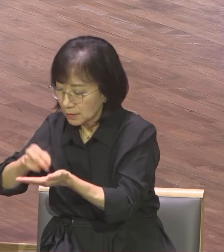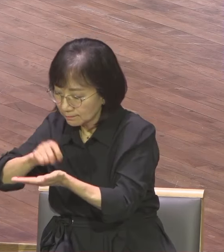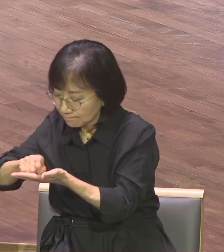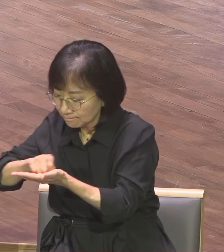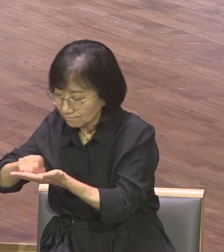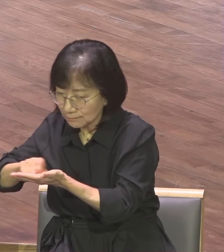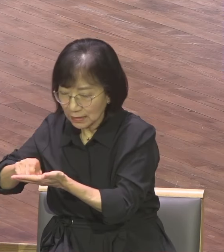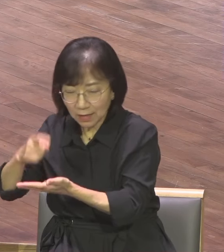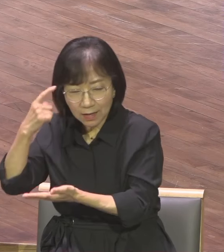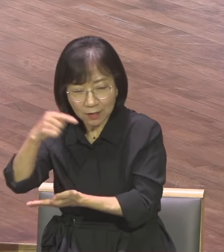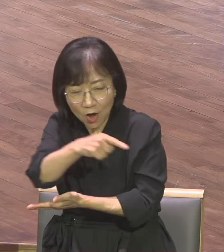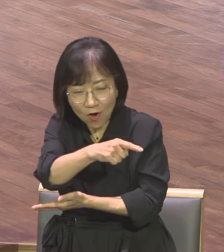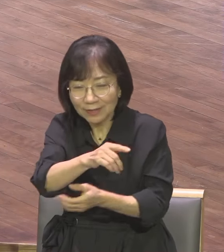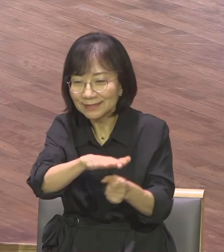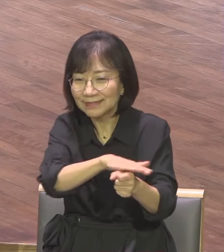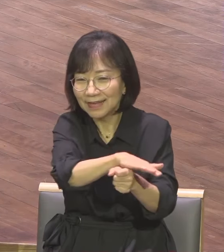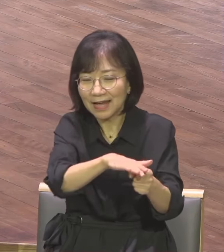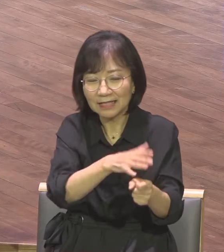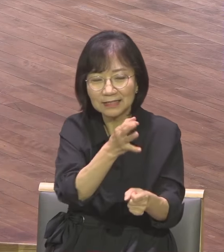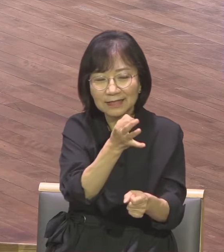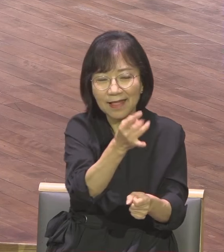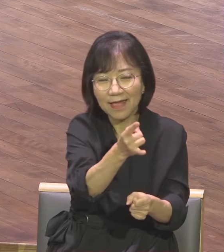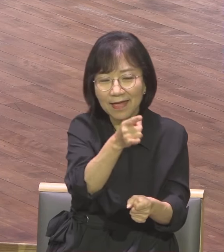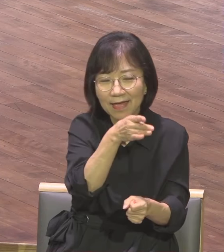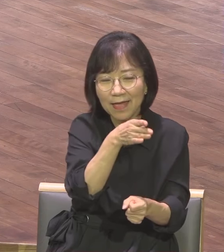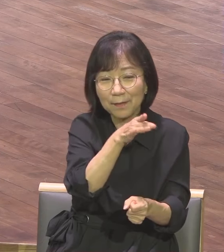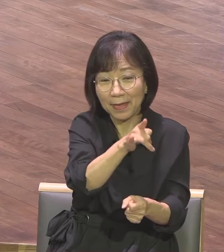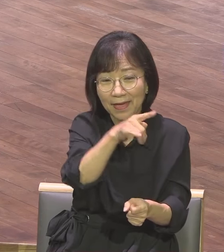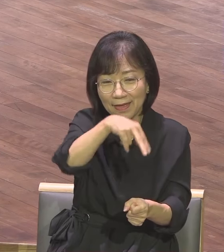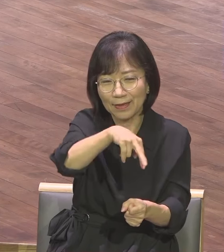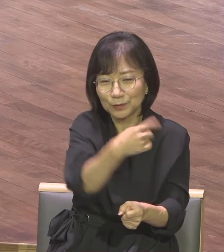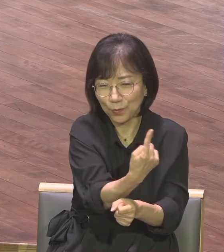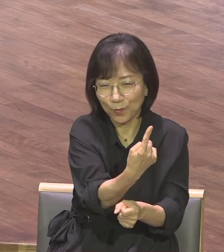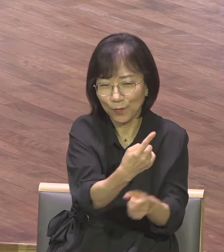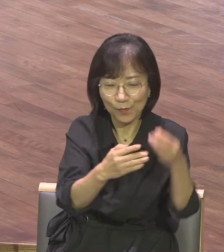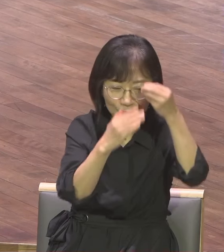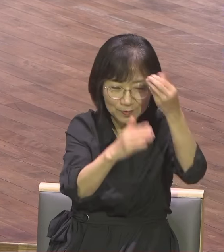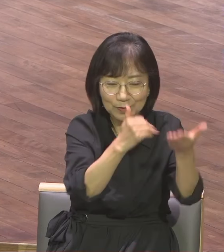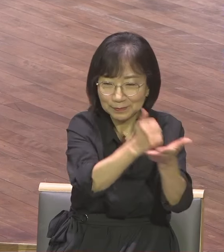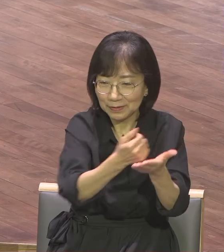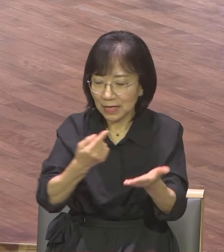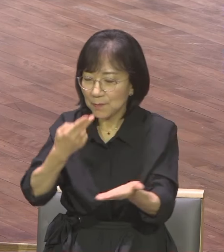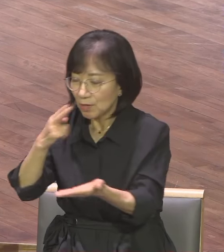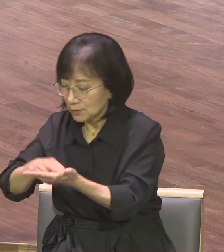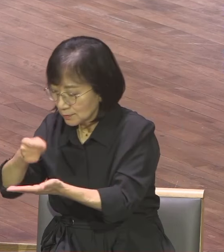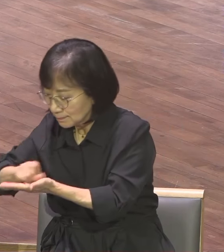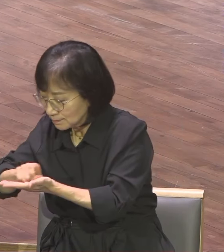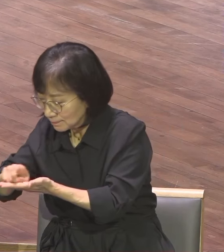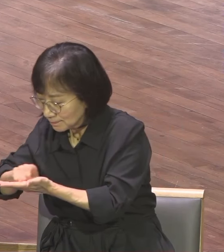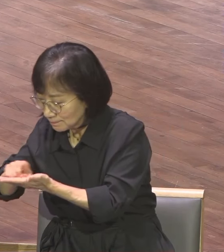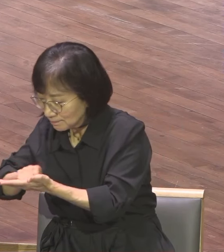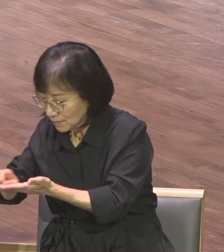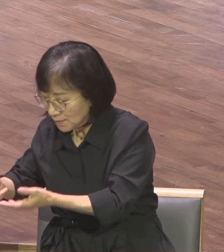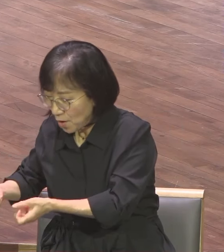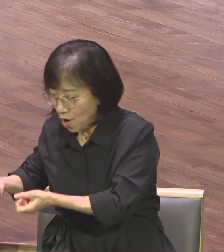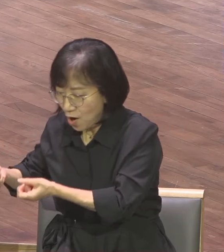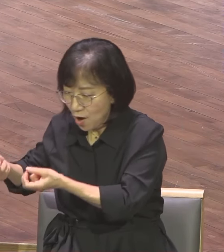편지를 보낸 거예요 그러면서 바울은 예배소 1장 서두에서